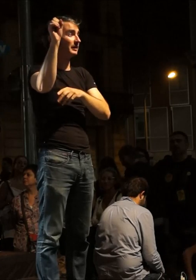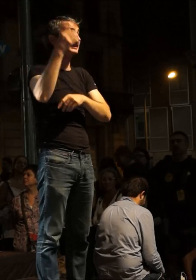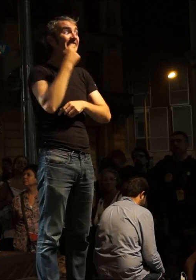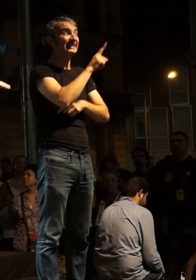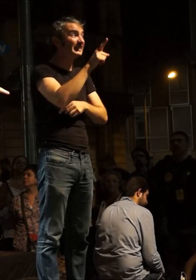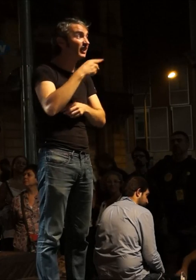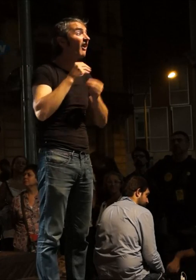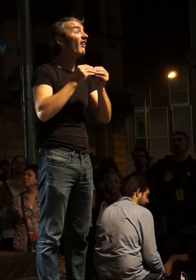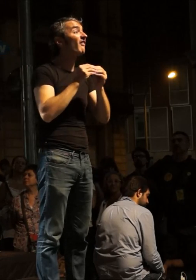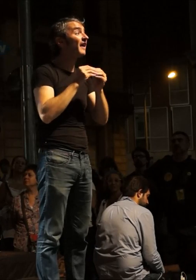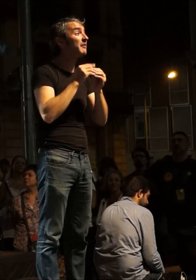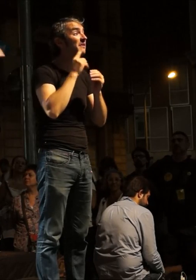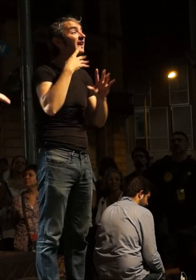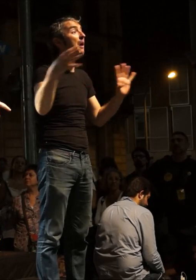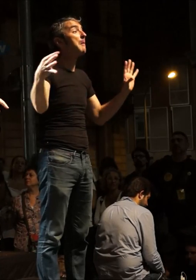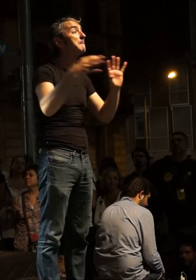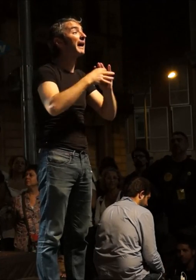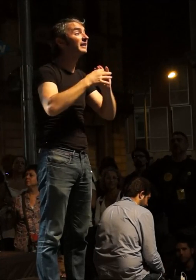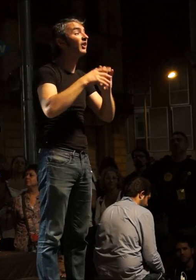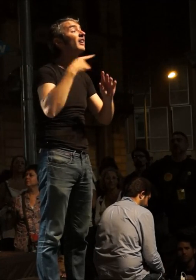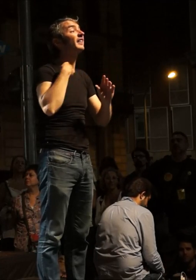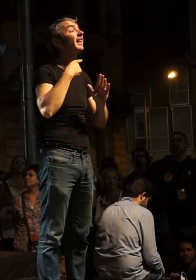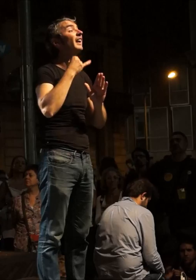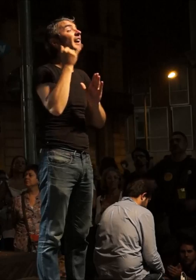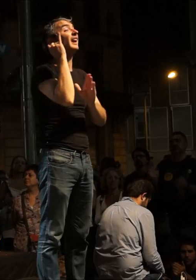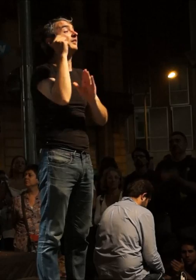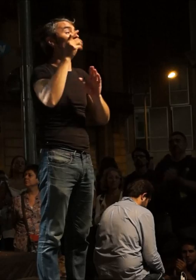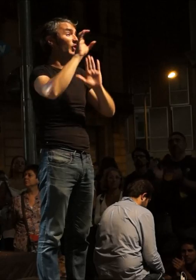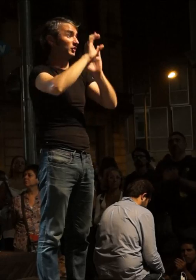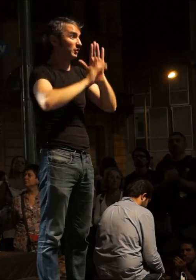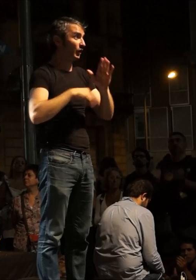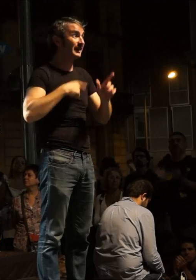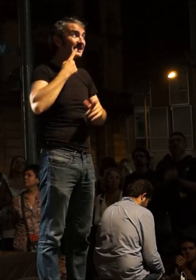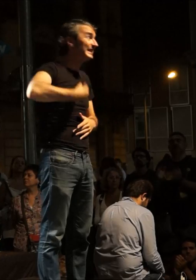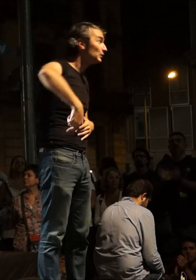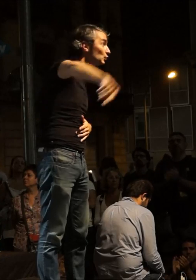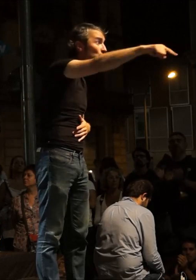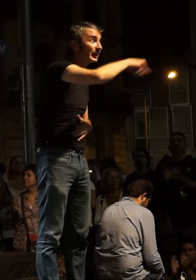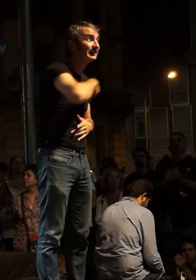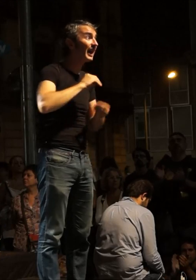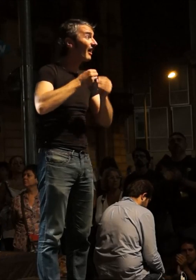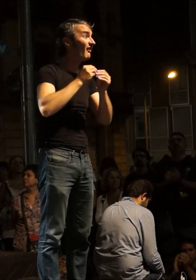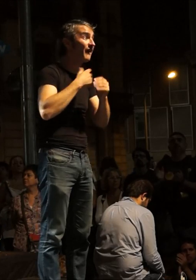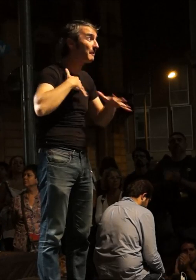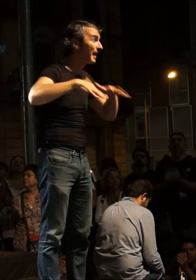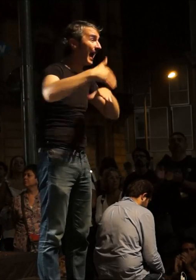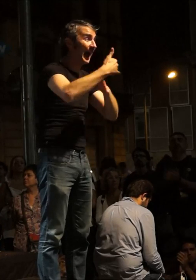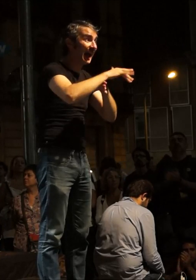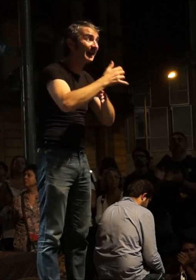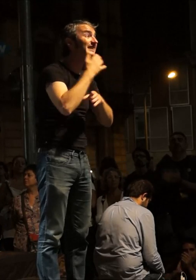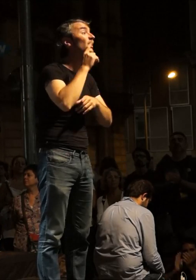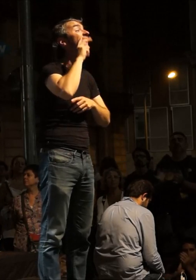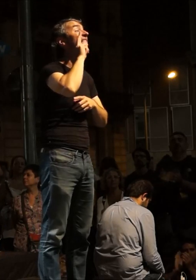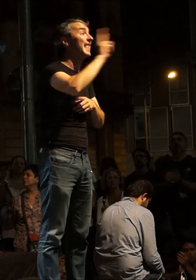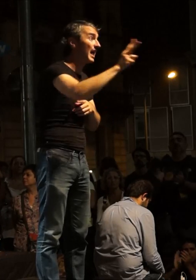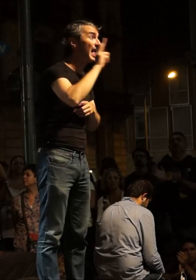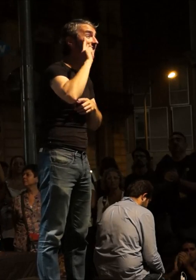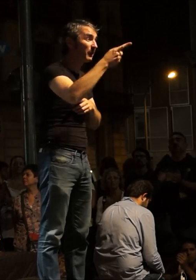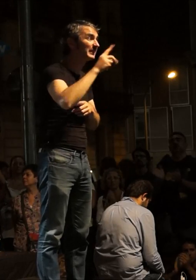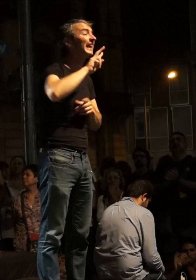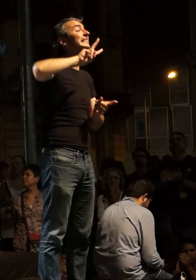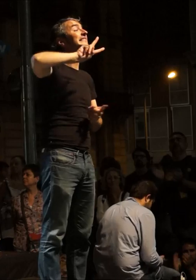pacte constitucional a la cantonada, que si nosaltres no organitzem el carrer, tindrem una segona